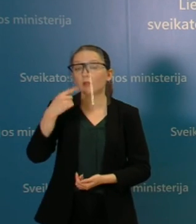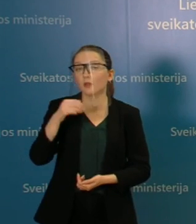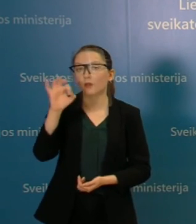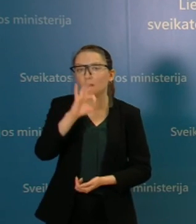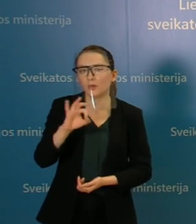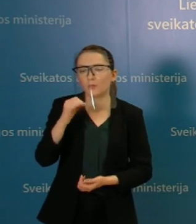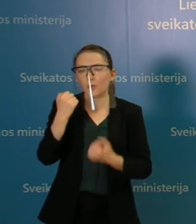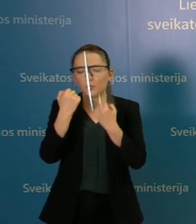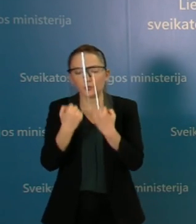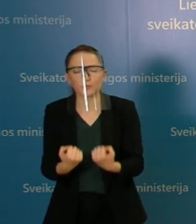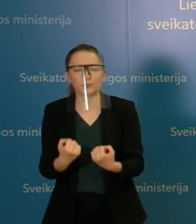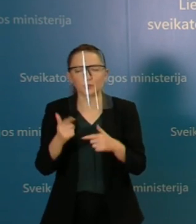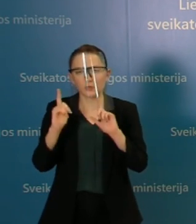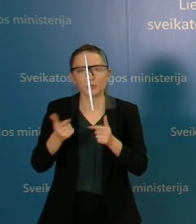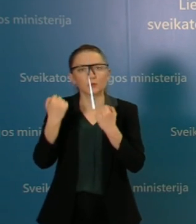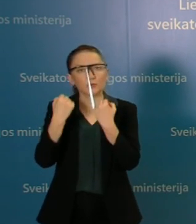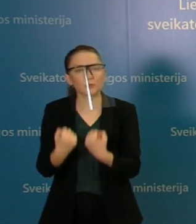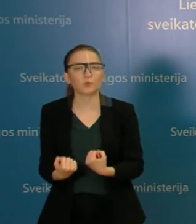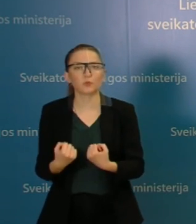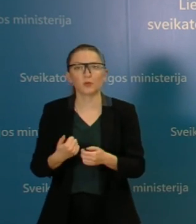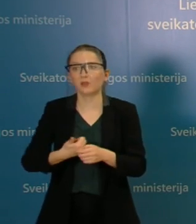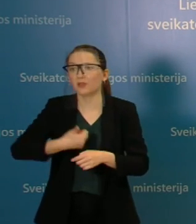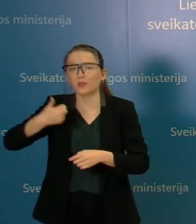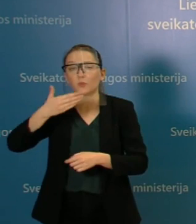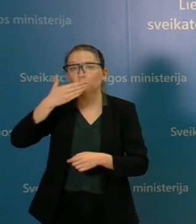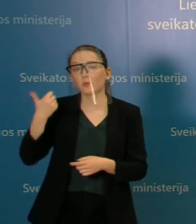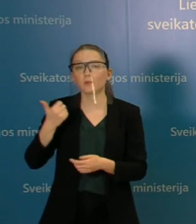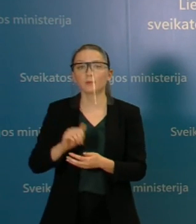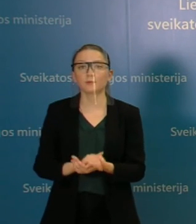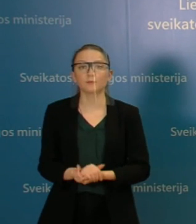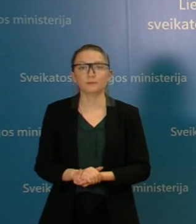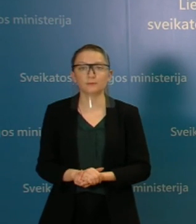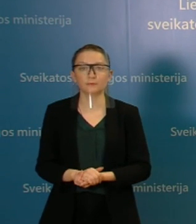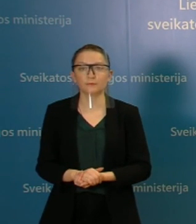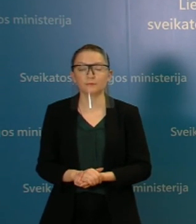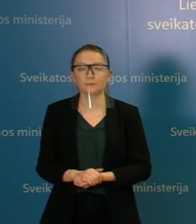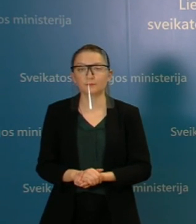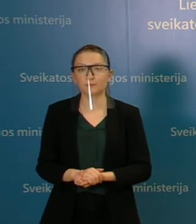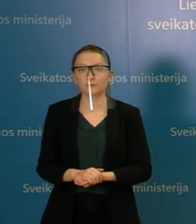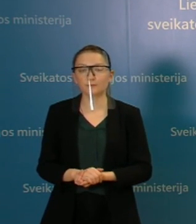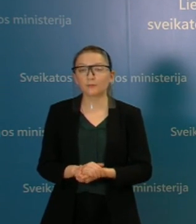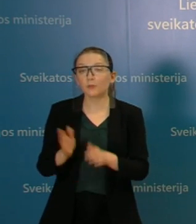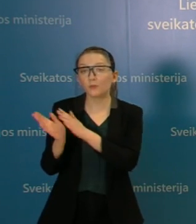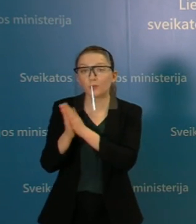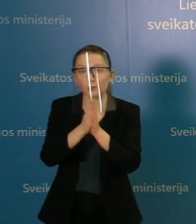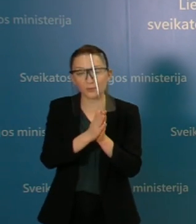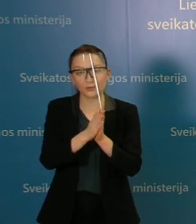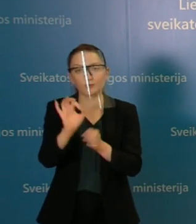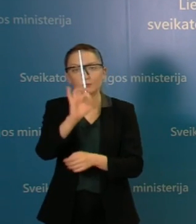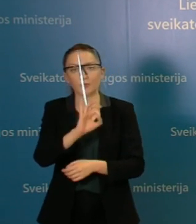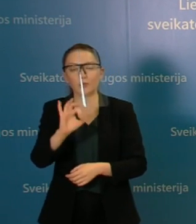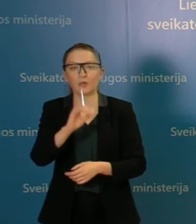tą mūsų sudėtingą, tikrai sudėtingą ir negerėjančią situaciją, tai yra prašymas dėl